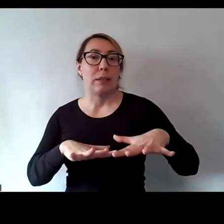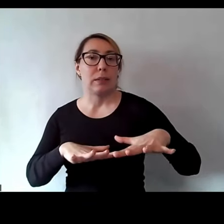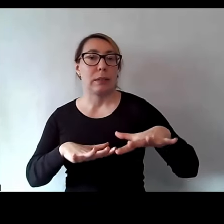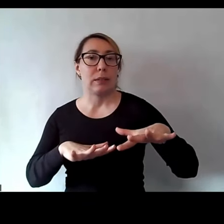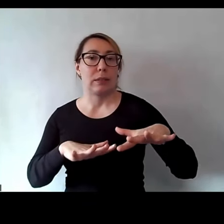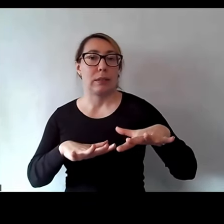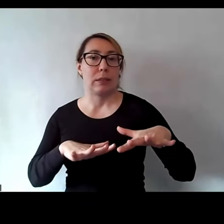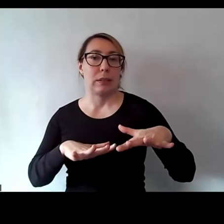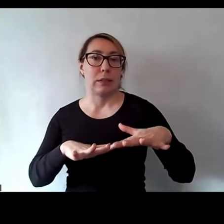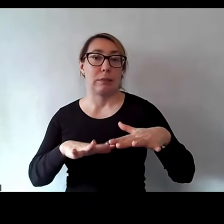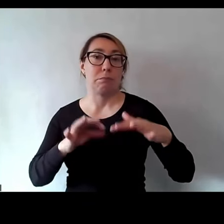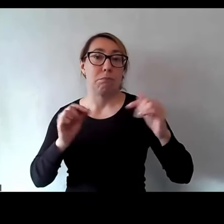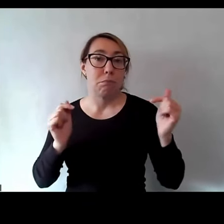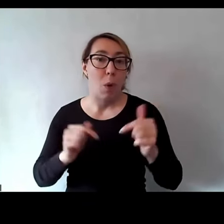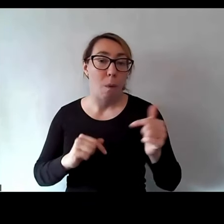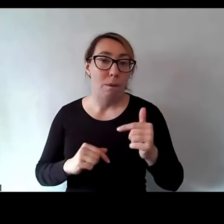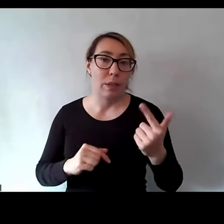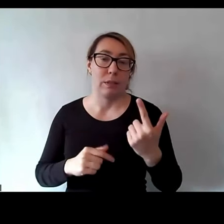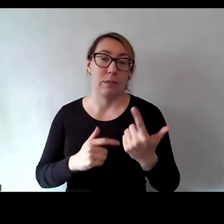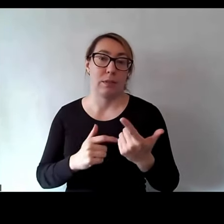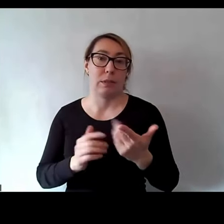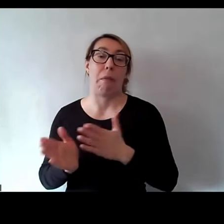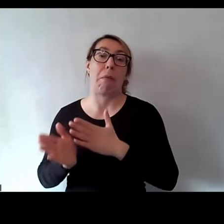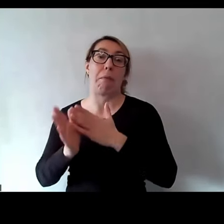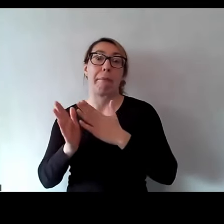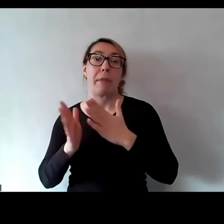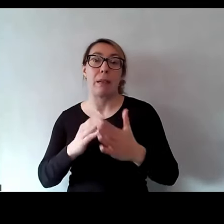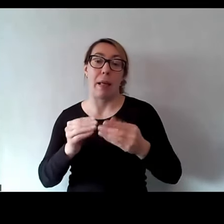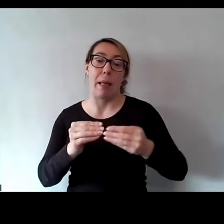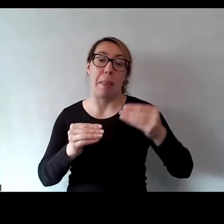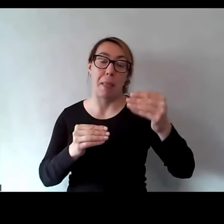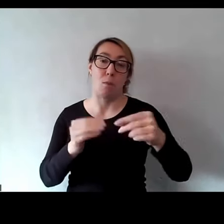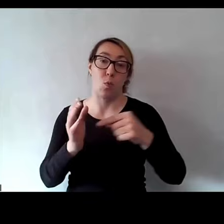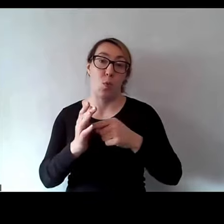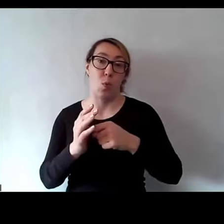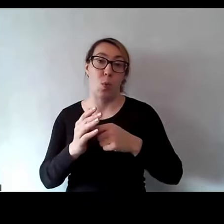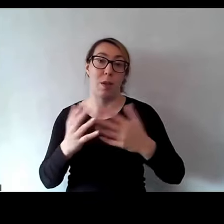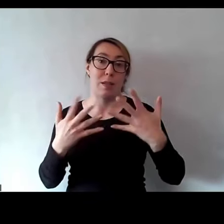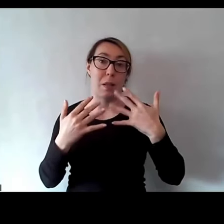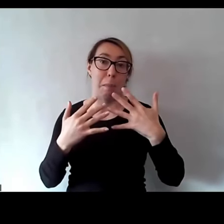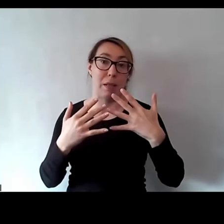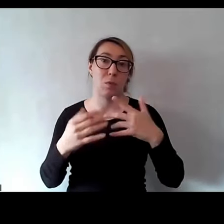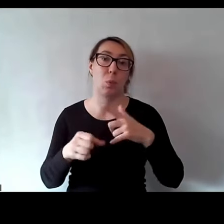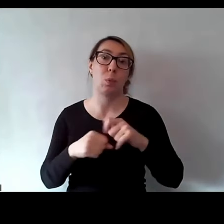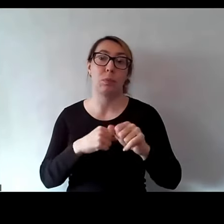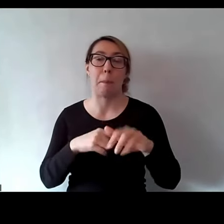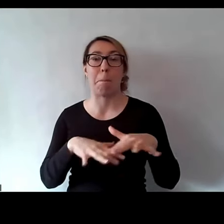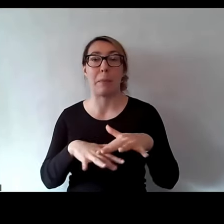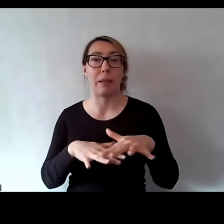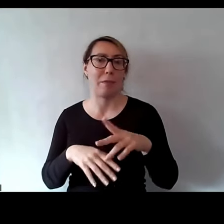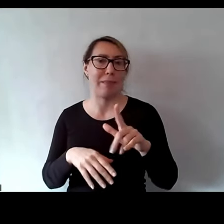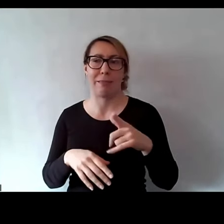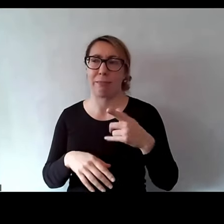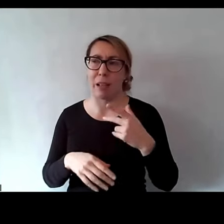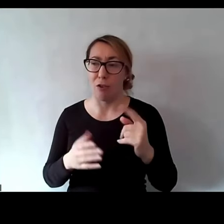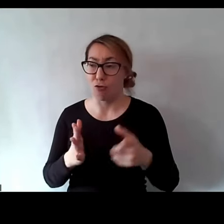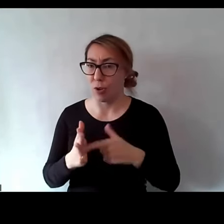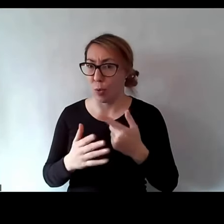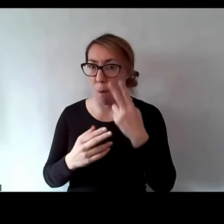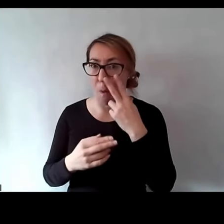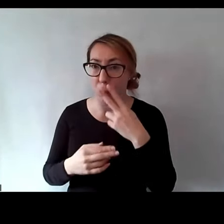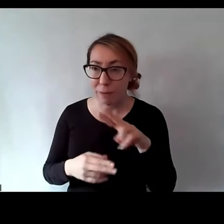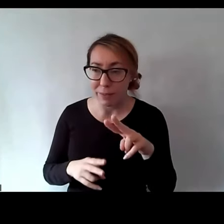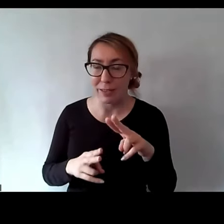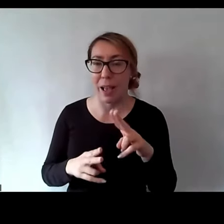które myślę, że powinno być w kolejnym etapie takiego spaceru, to są miejsca, które może nie są często odwiedzane, ale są